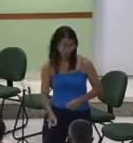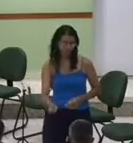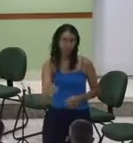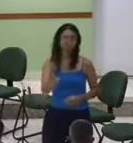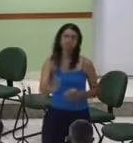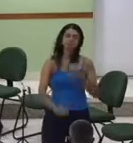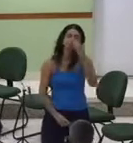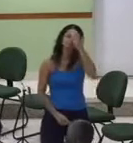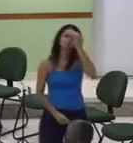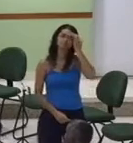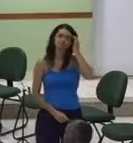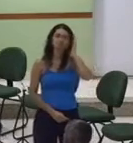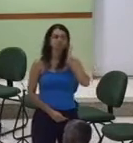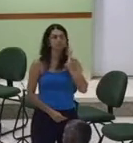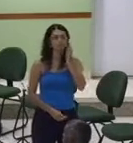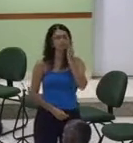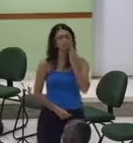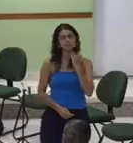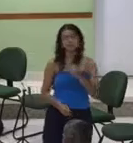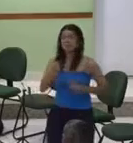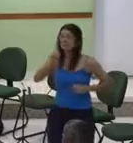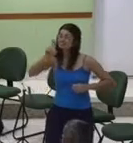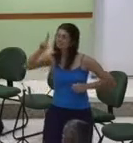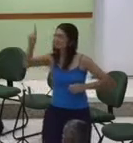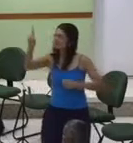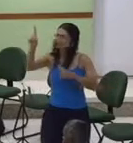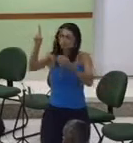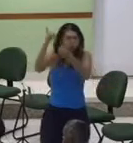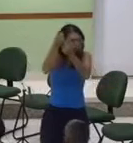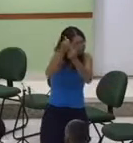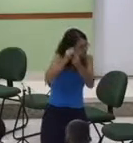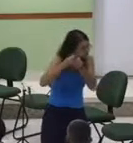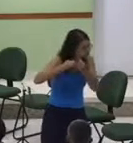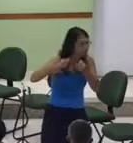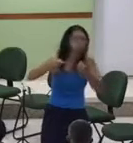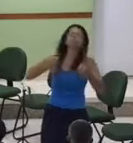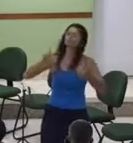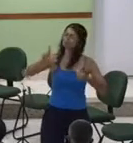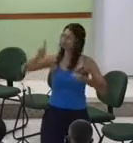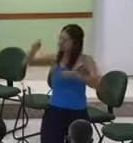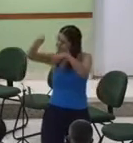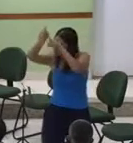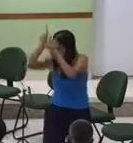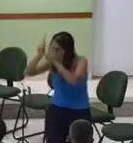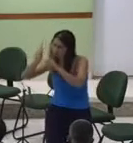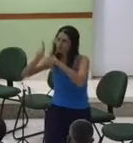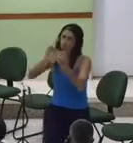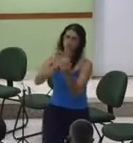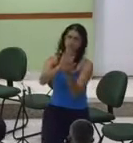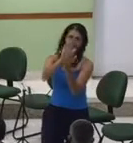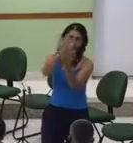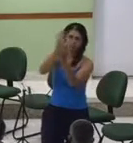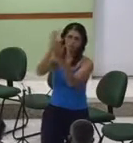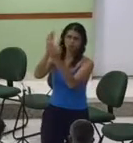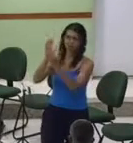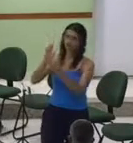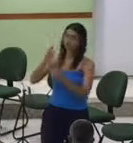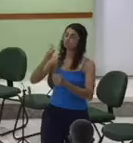grande ao Senhor indigno de ser louvado sua grandeza não tem